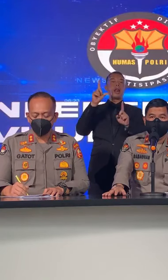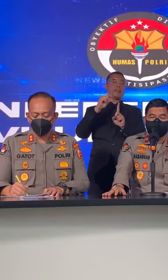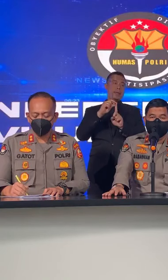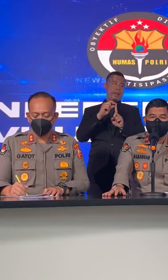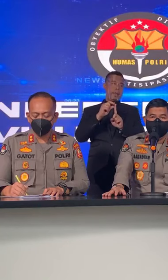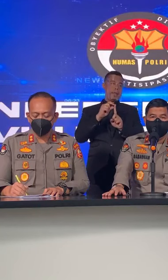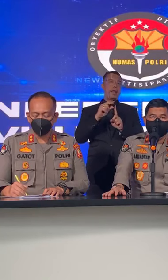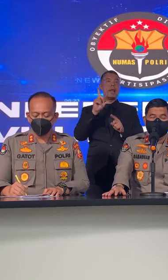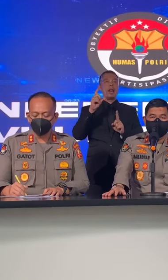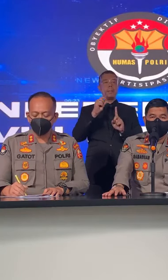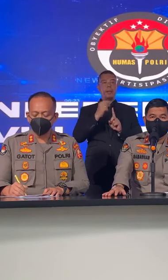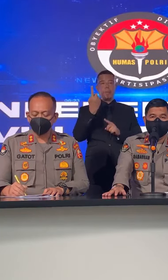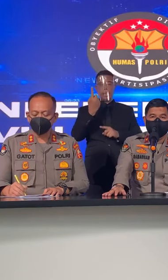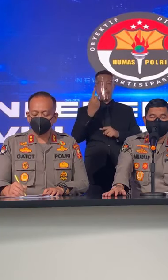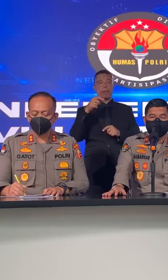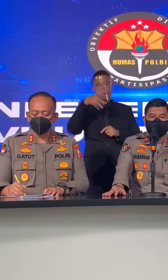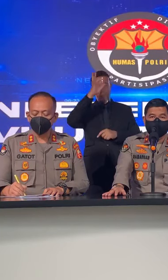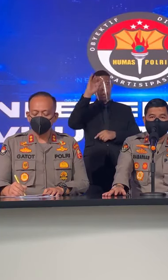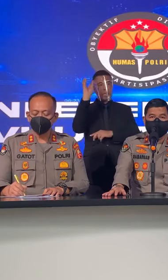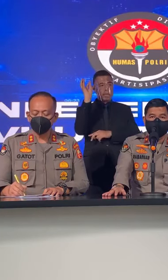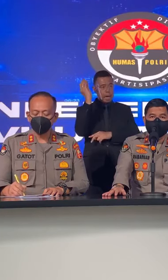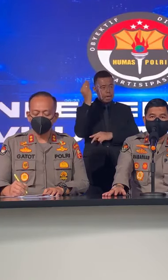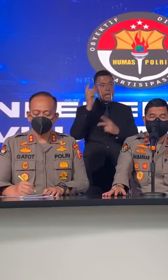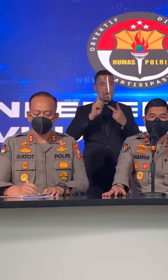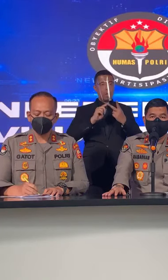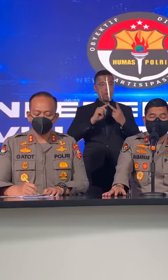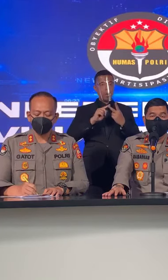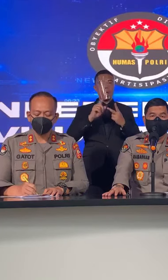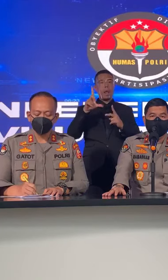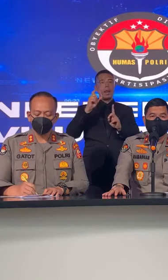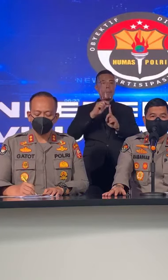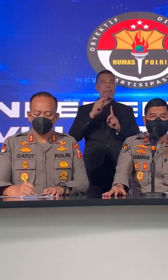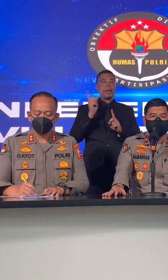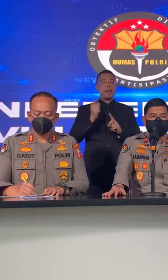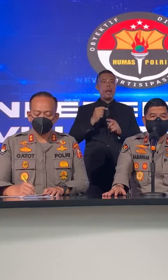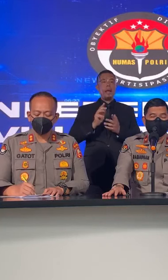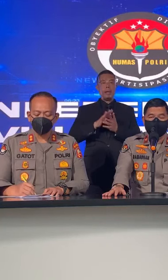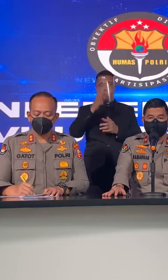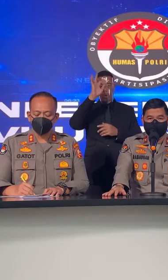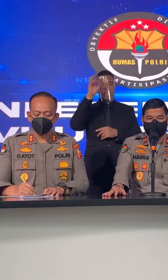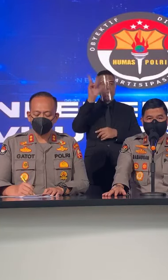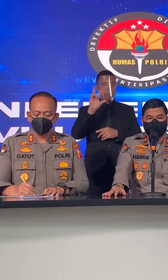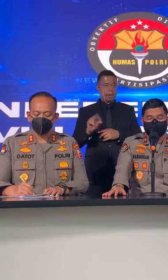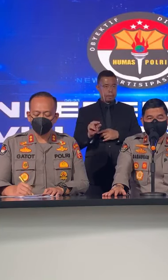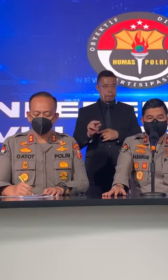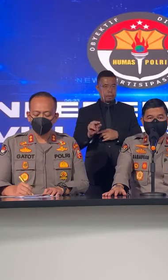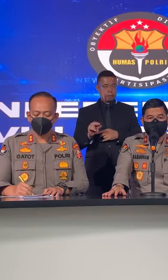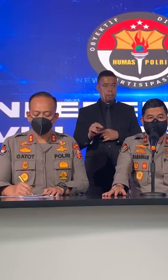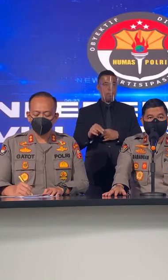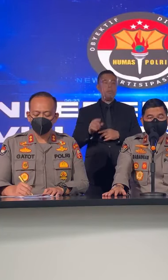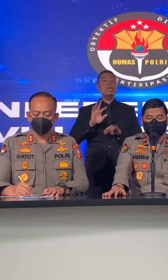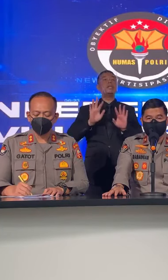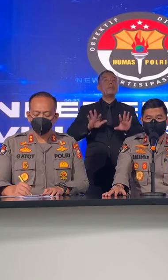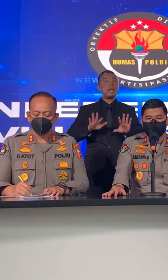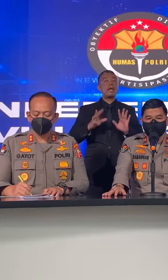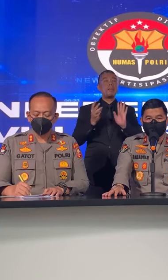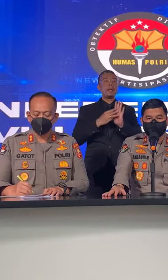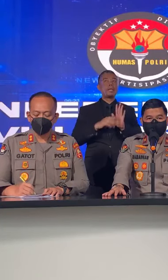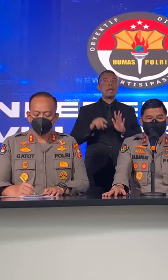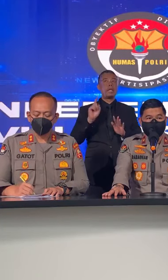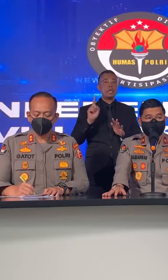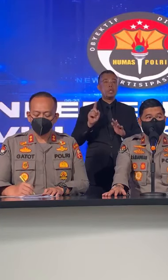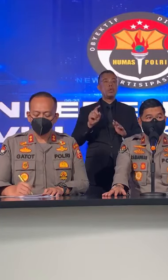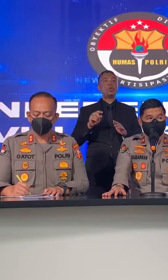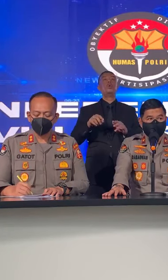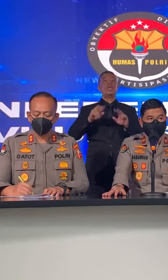LP Pertama Di Polda Metro Jaya Dan LP Kedua Di Polda Jawa Barat Jadi Sementara Kasus Itu